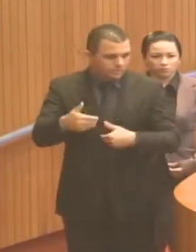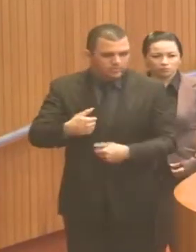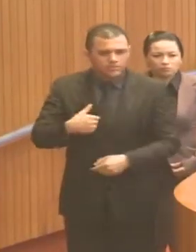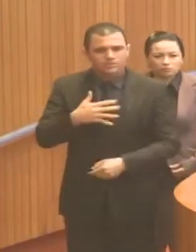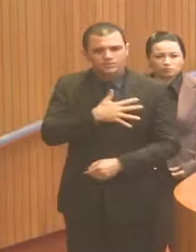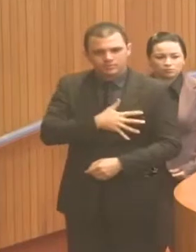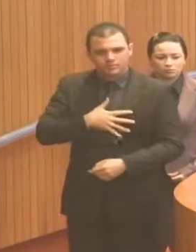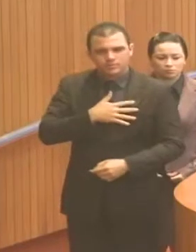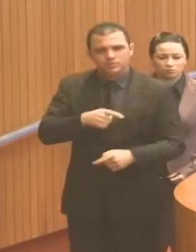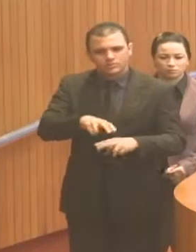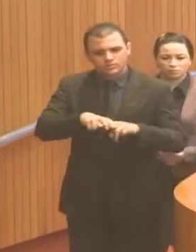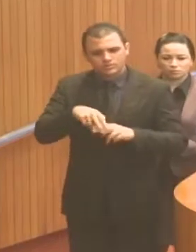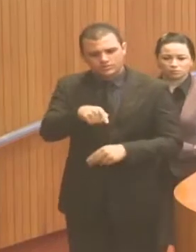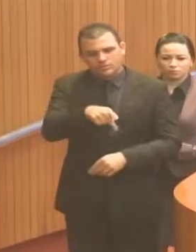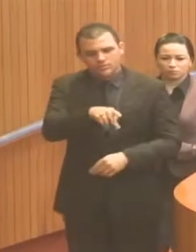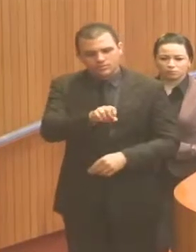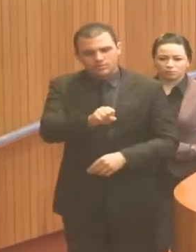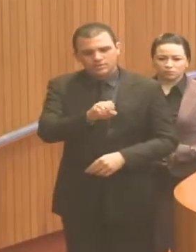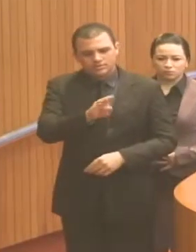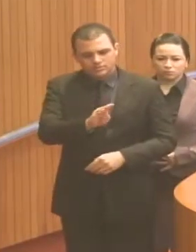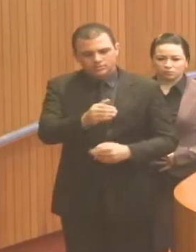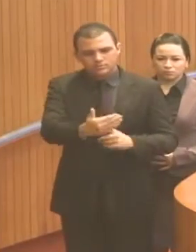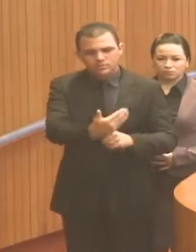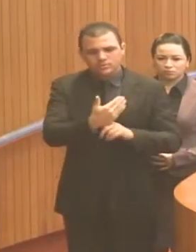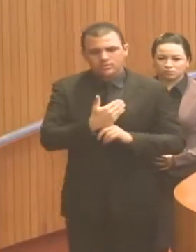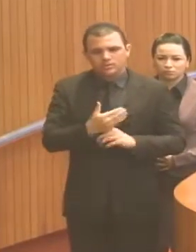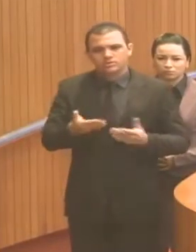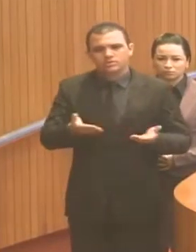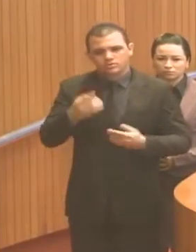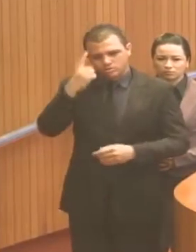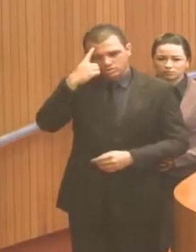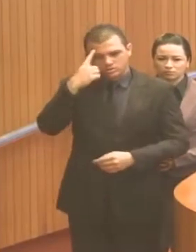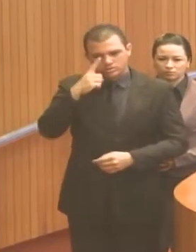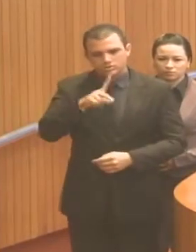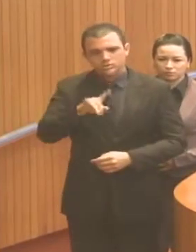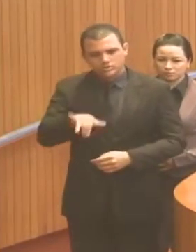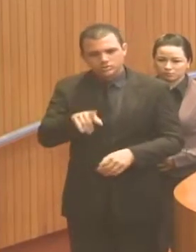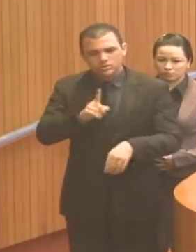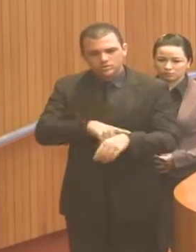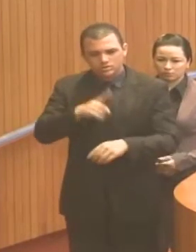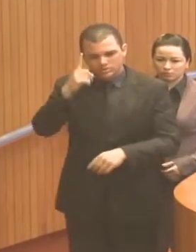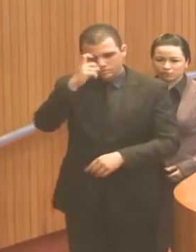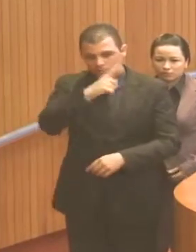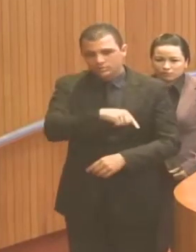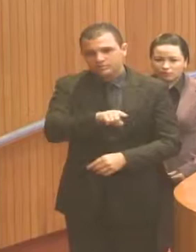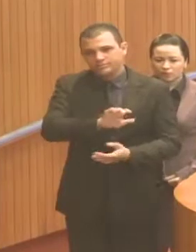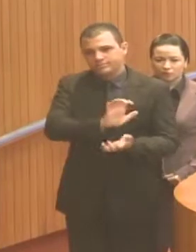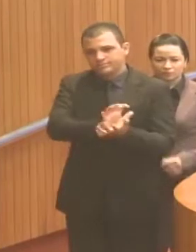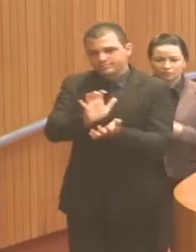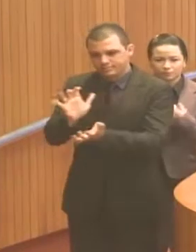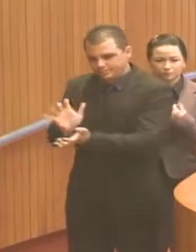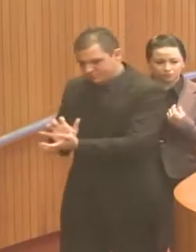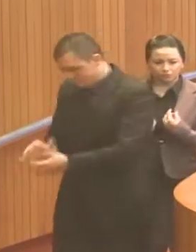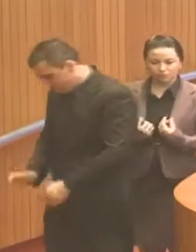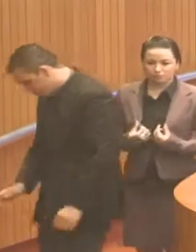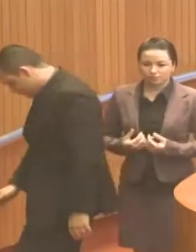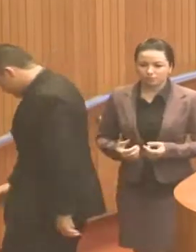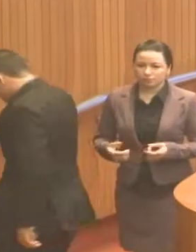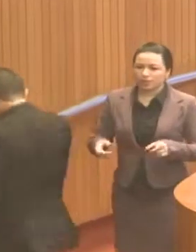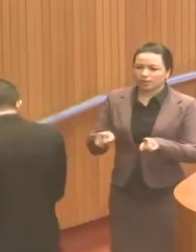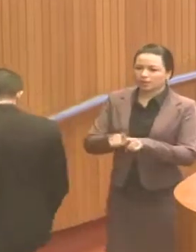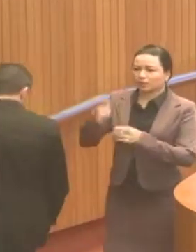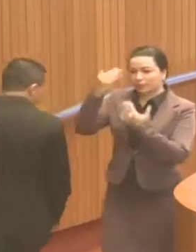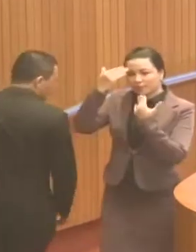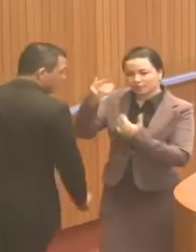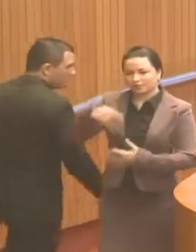forma em que o PSB me acolheu nesse momento tão difícil do ponto de vista partidário. Agradeço também